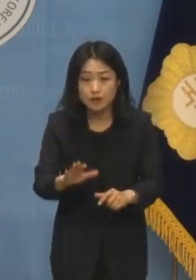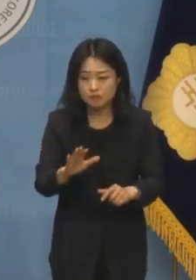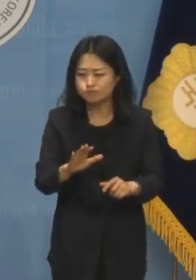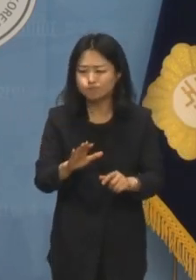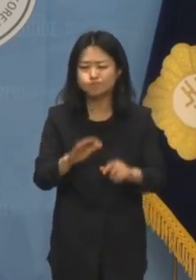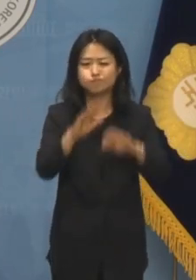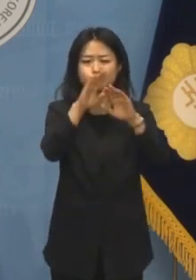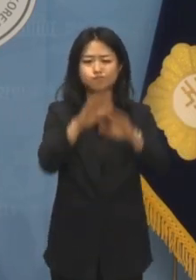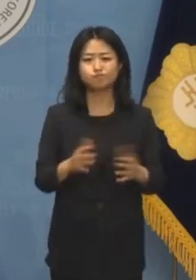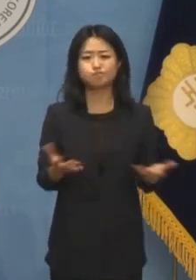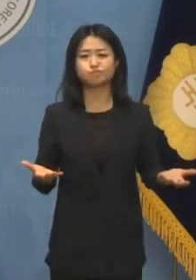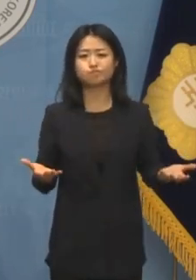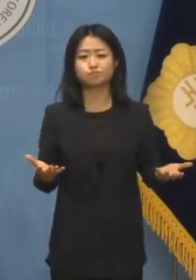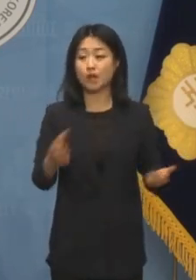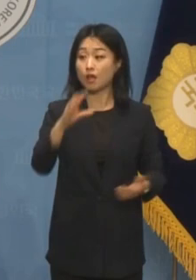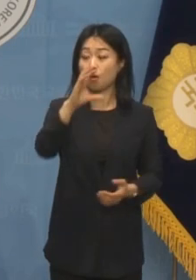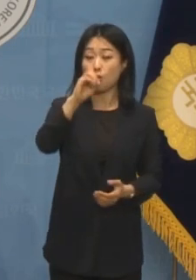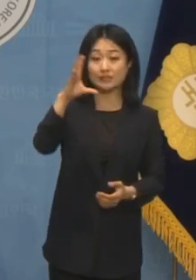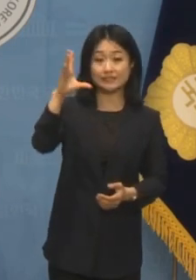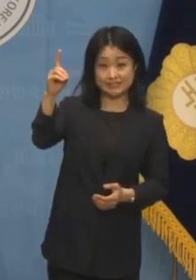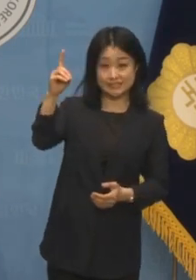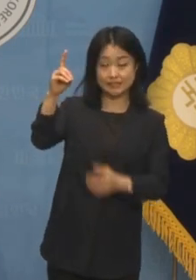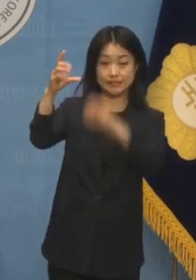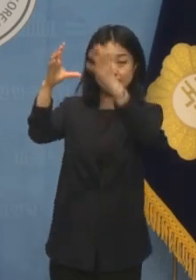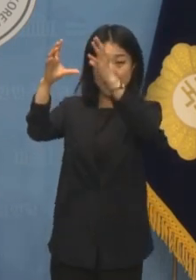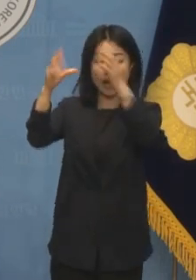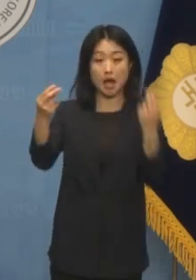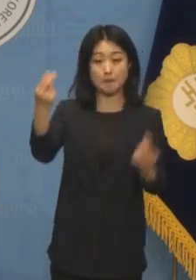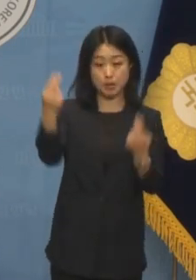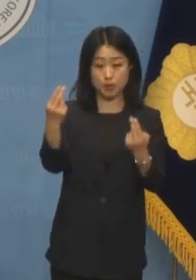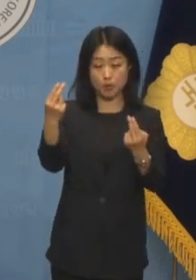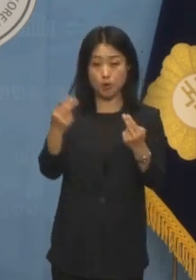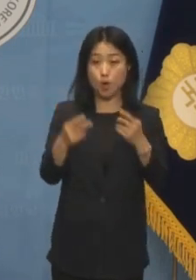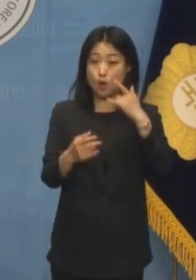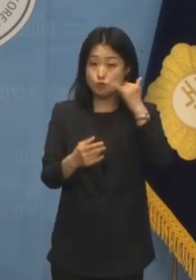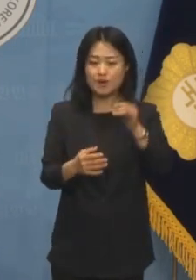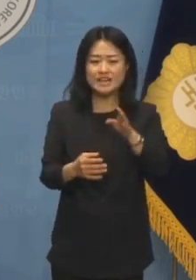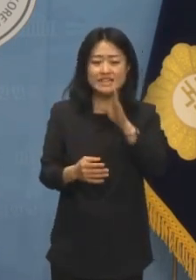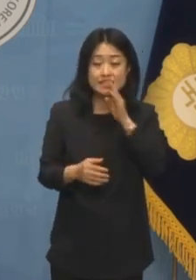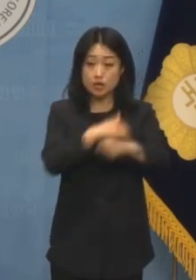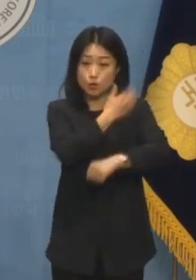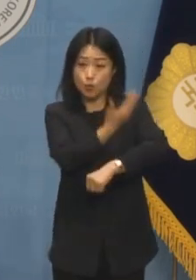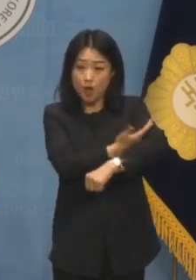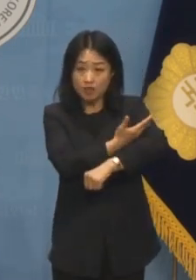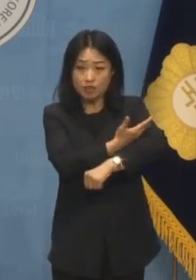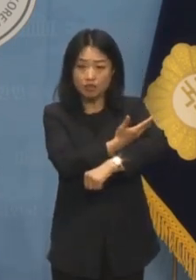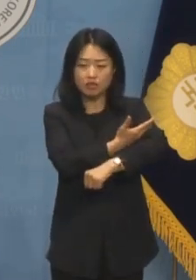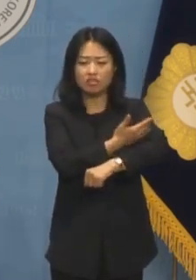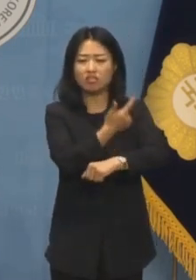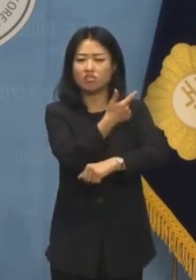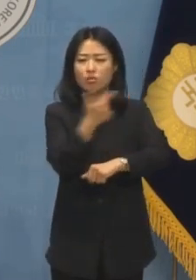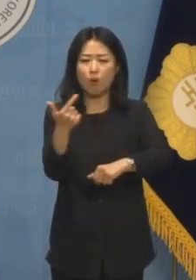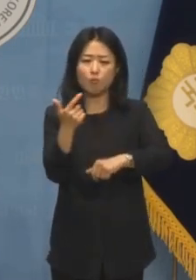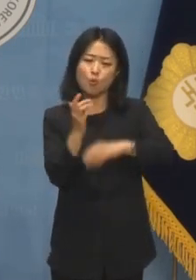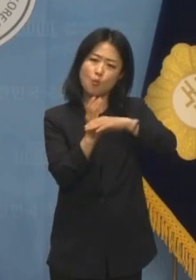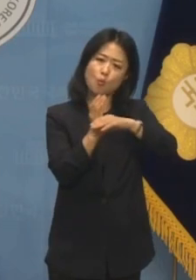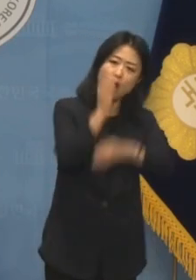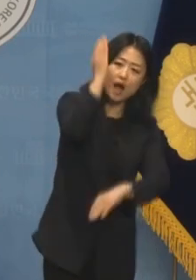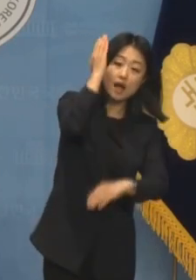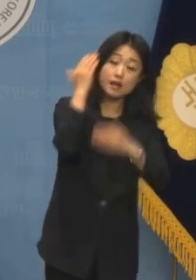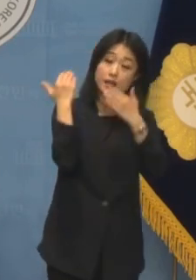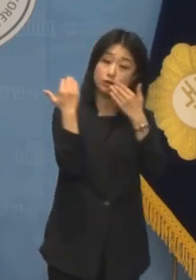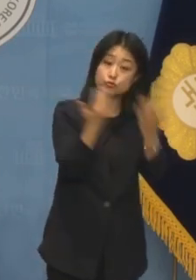우리나라가 OECD 다른 나라들과 비교해도 부모의 친권을 지나치게 강하게 규정하고 있다는